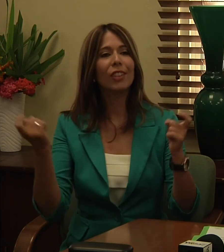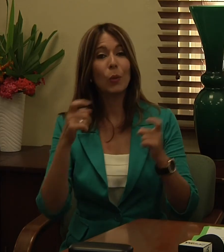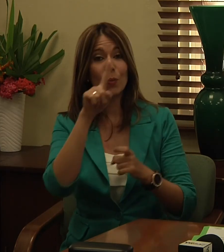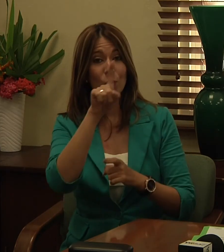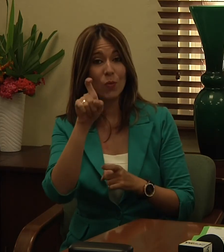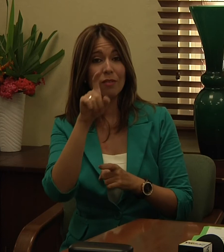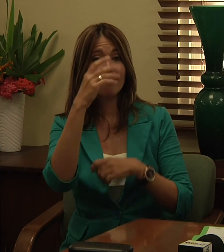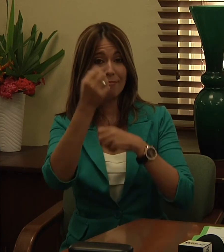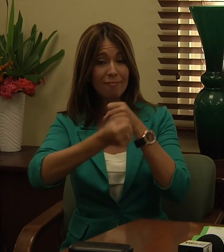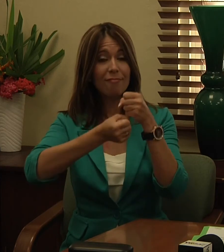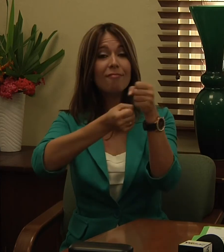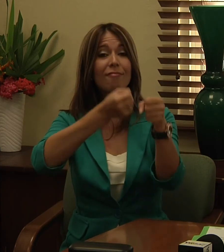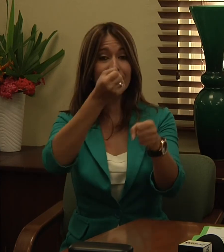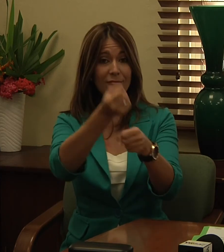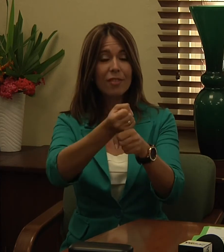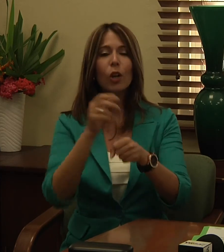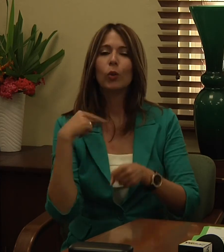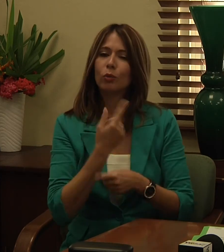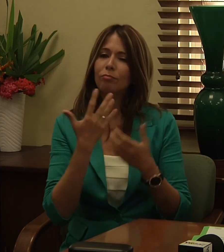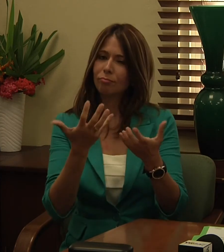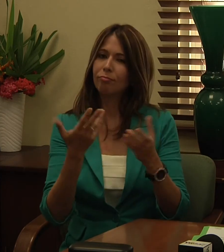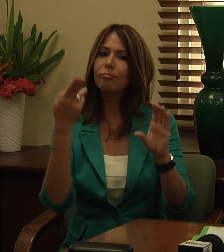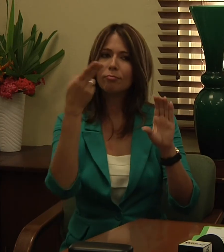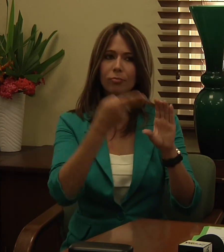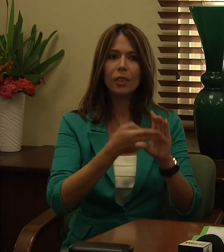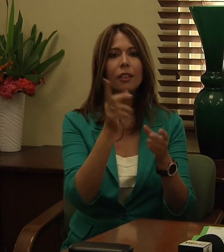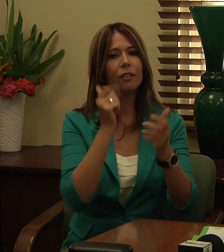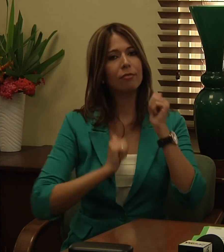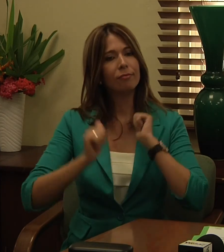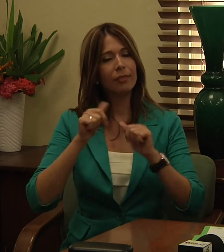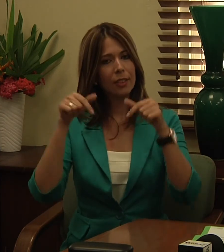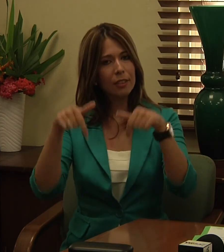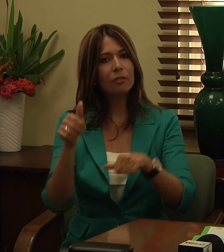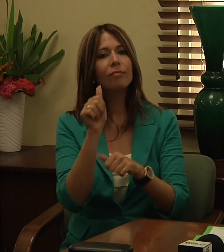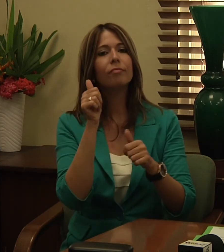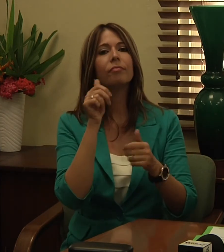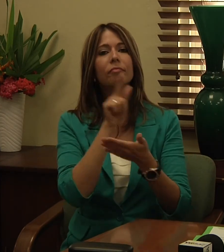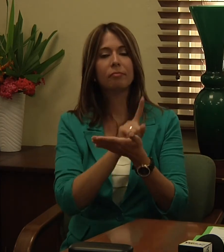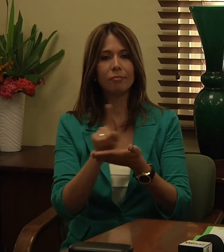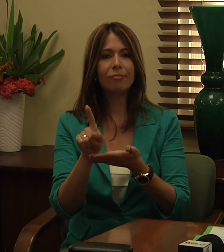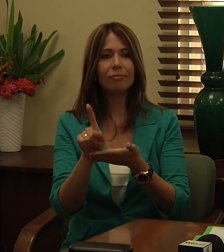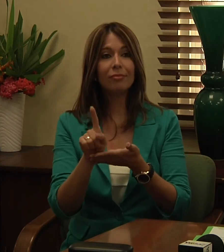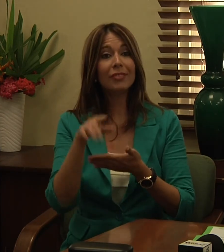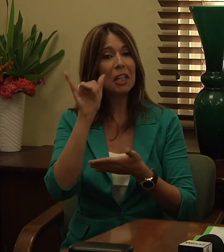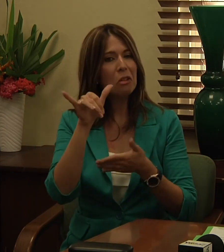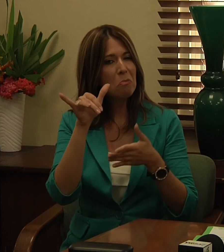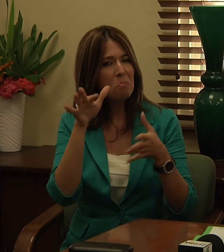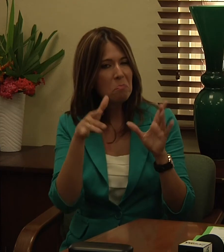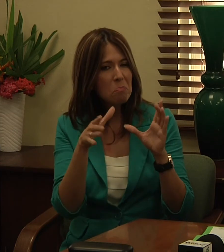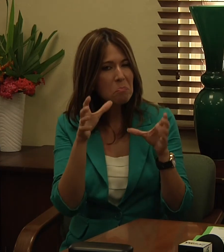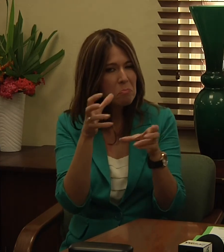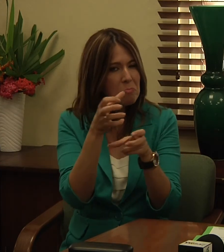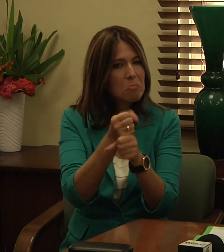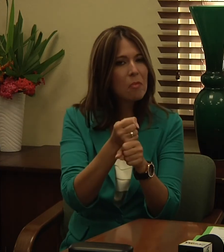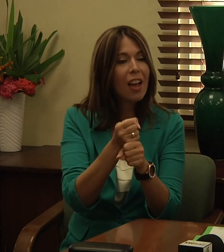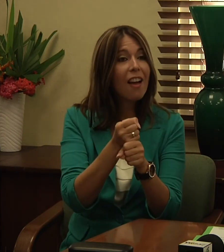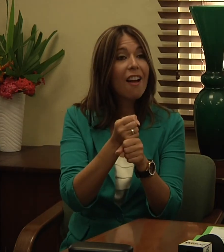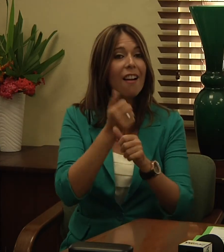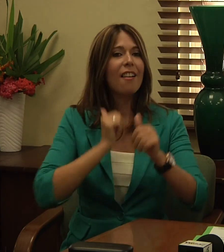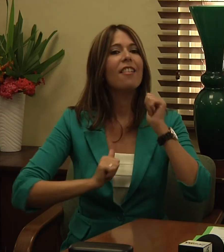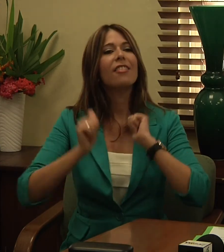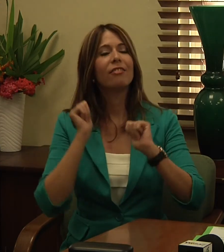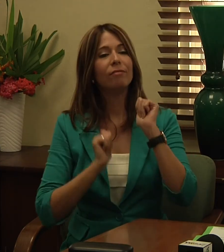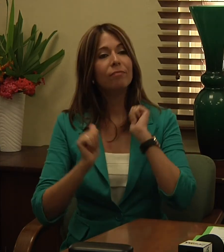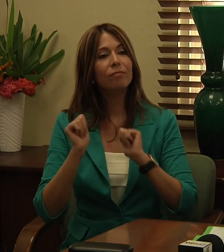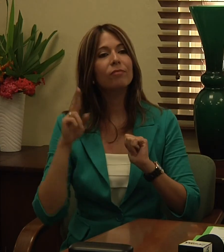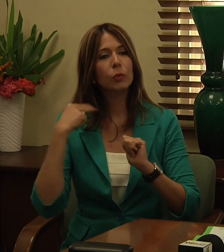forme parte pues de estas actividades de esta semana así que eso es un resumen de las actividades que vamos